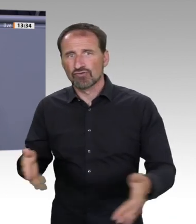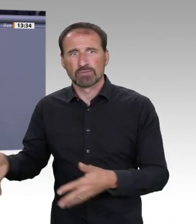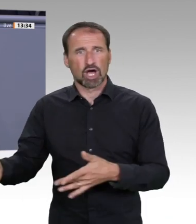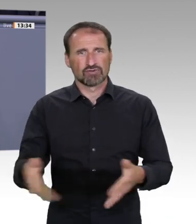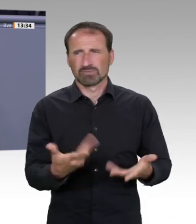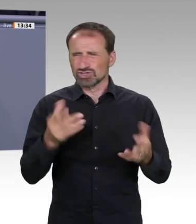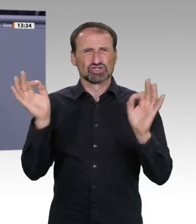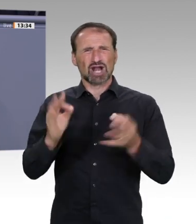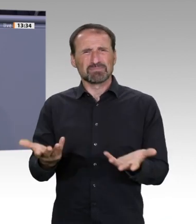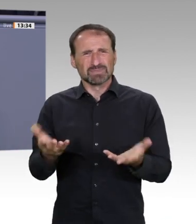diesem Bereich von der Bundesregierung.